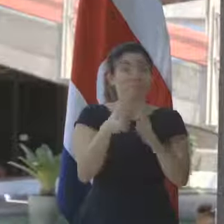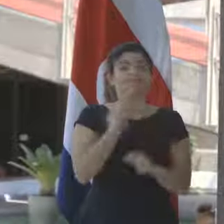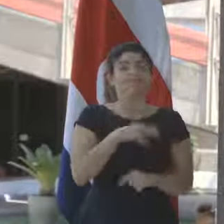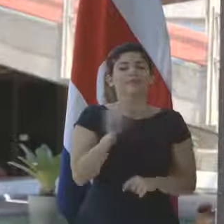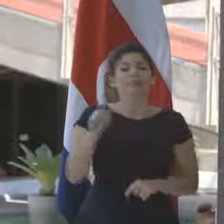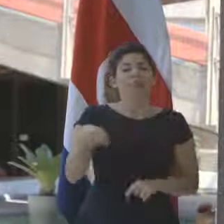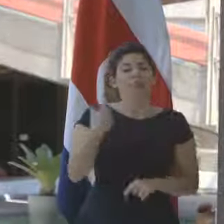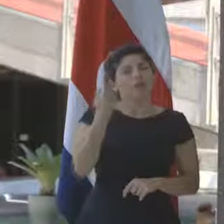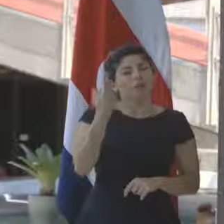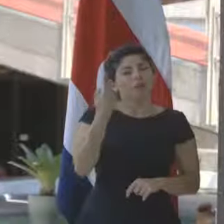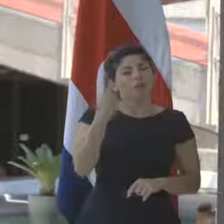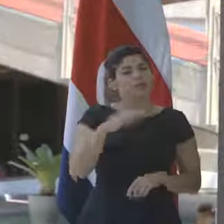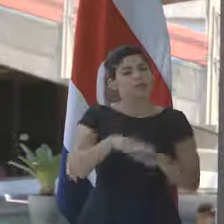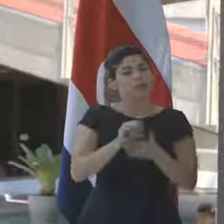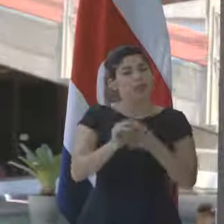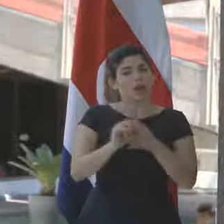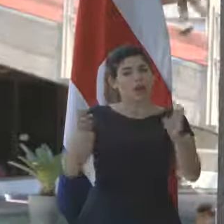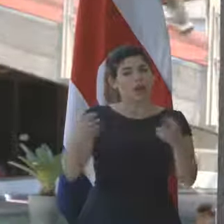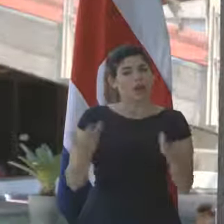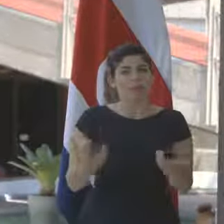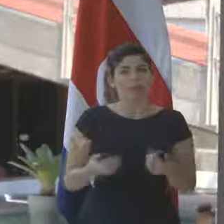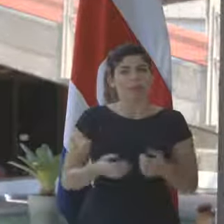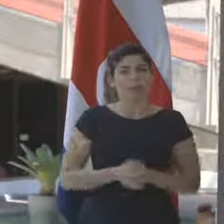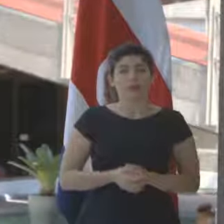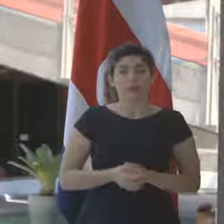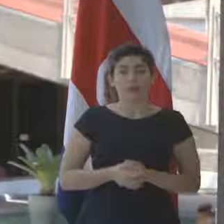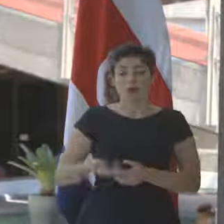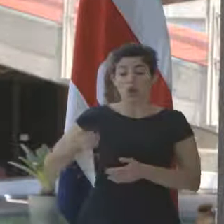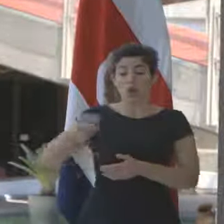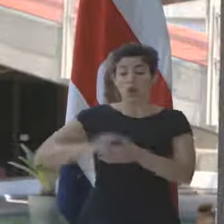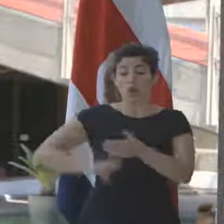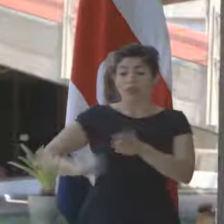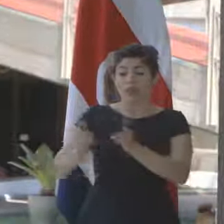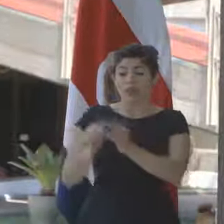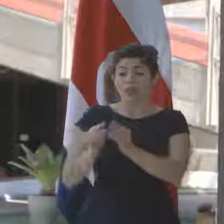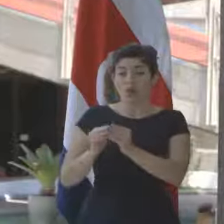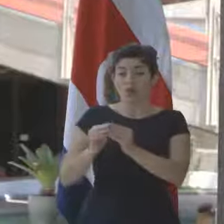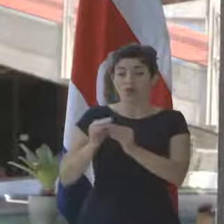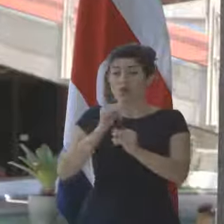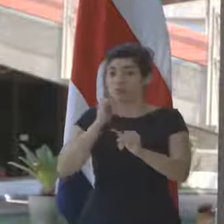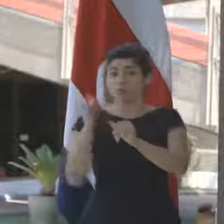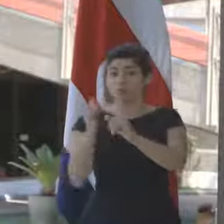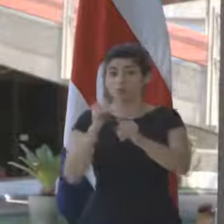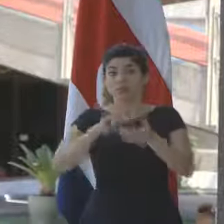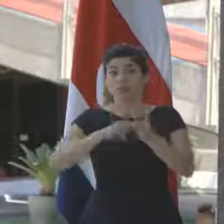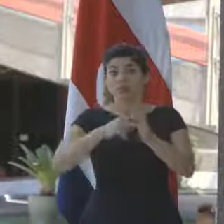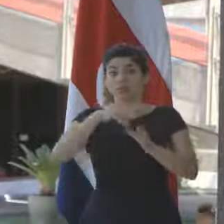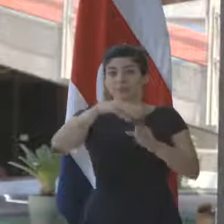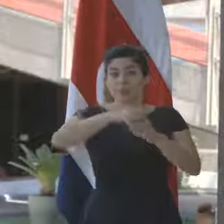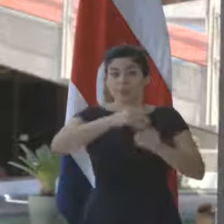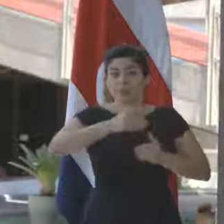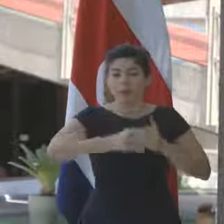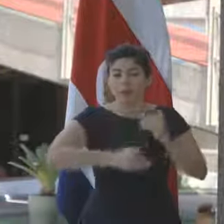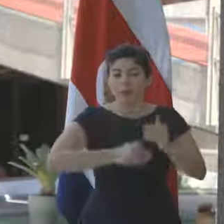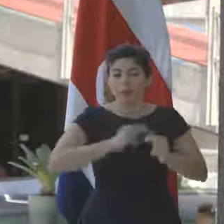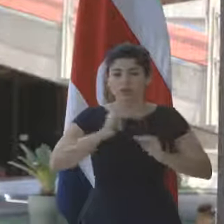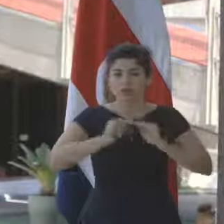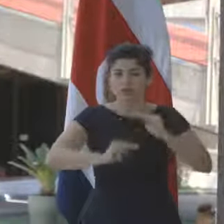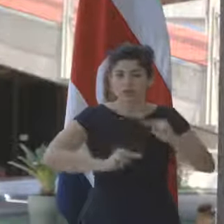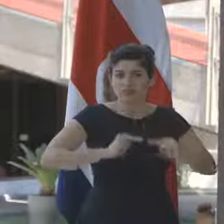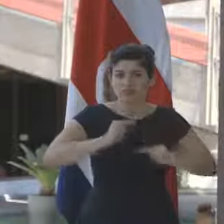entenderlo en este ámbito. Denunciar la convención es entrar en el proceso de negociación